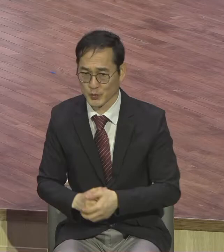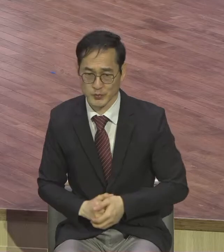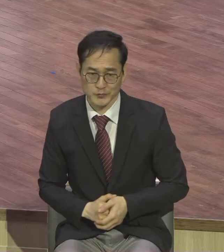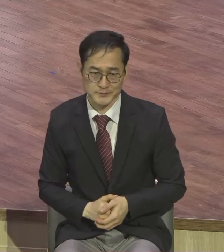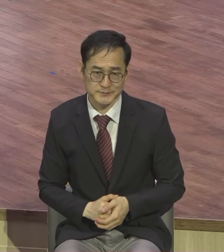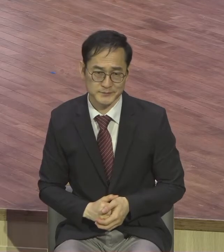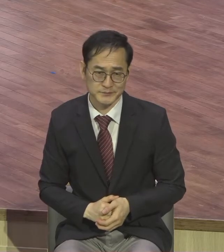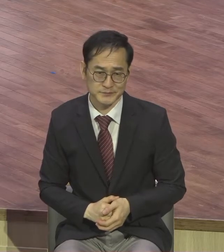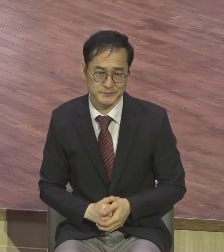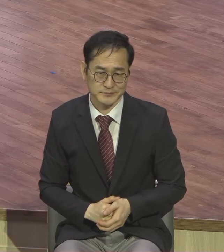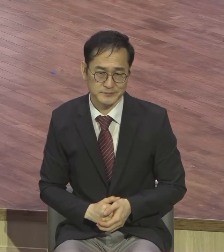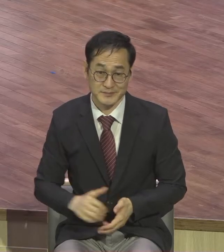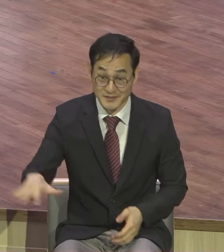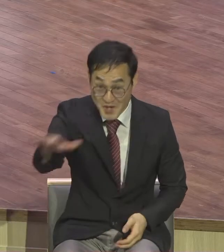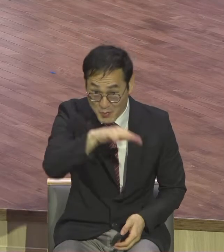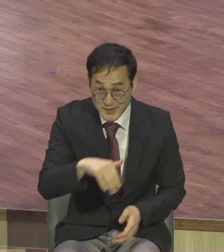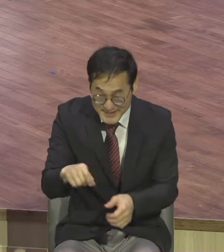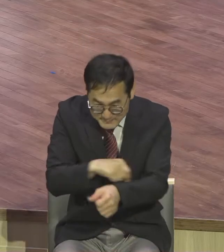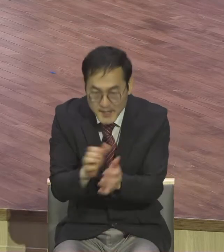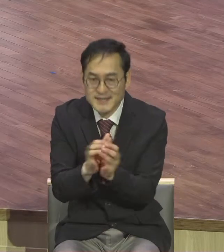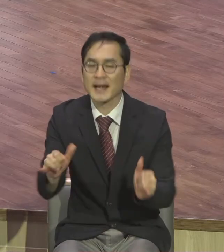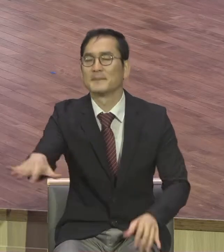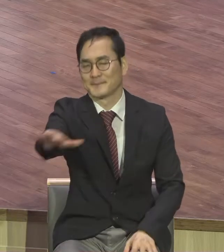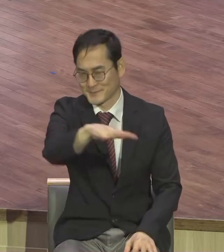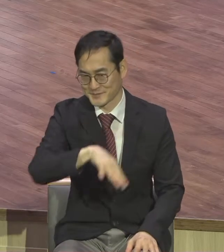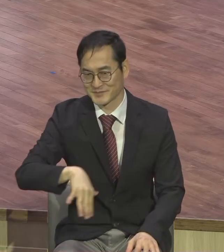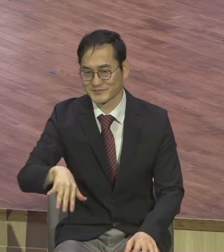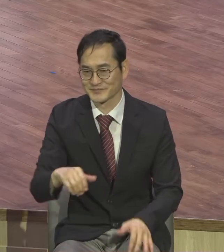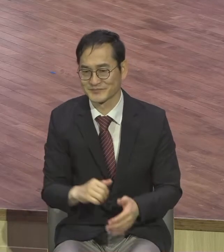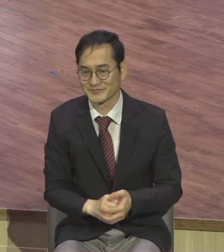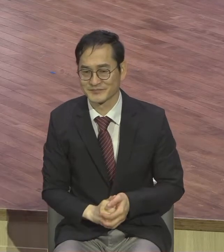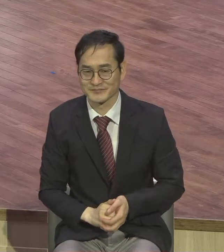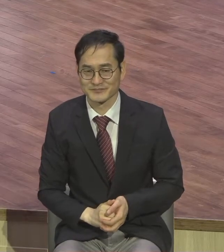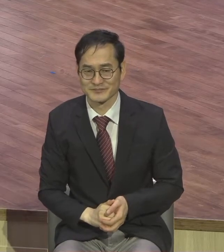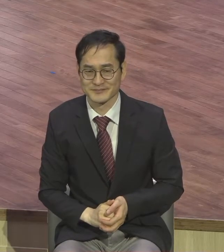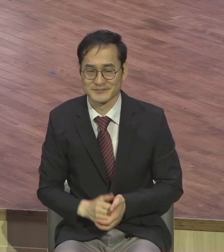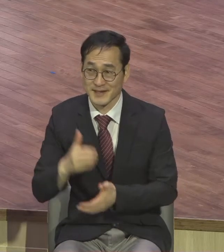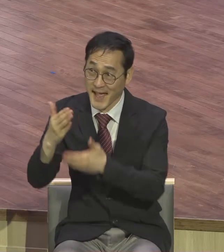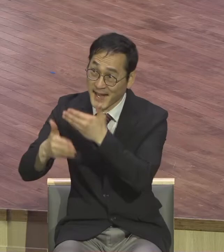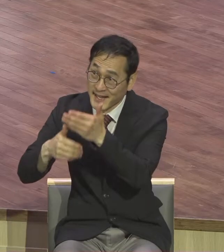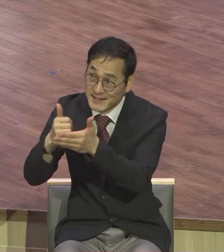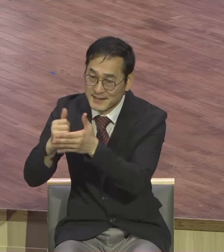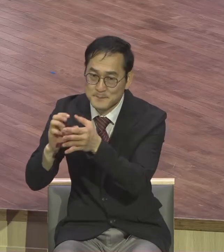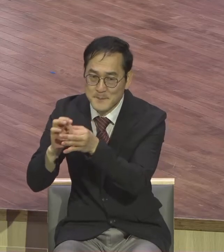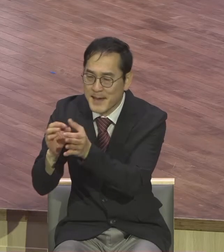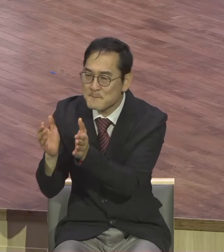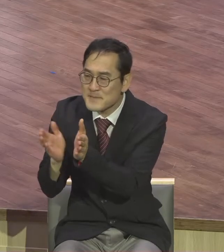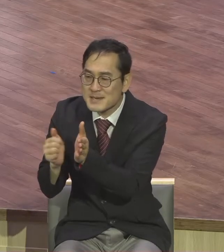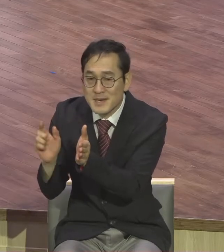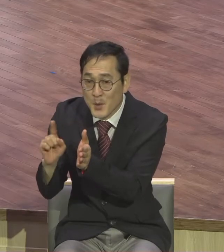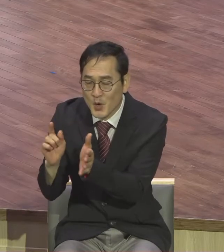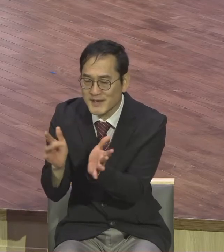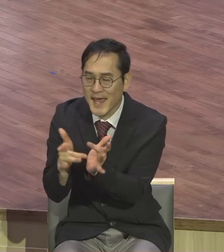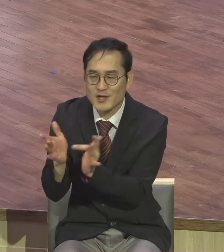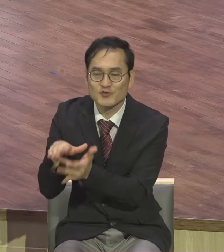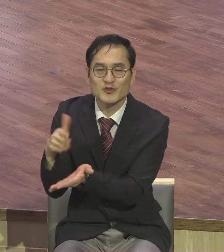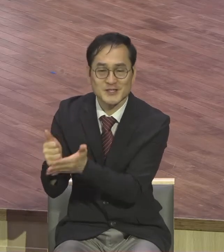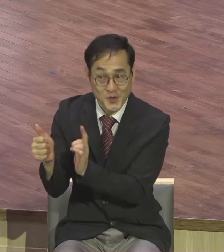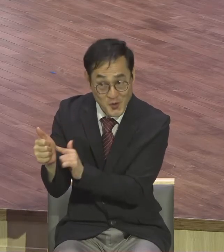여러분이 지금요 하나님의 비밀인 예수가 그리스도한 사실을 알고 믿는다 그리고 이